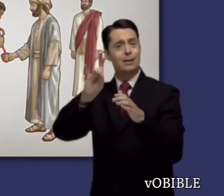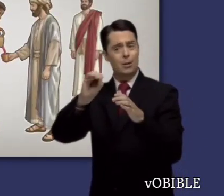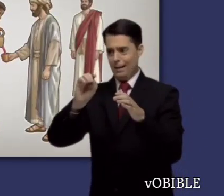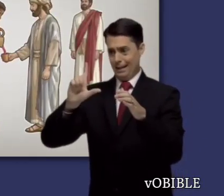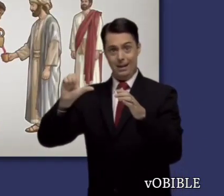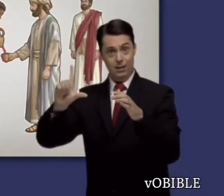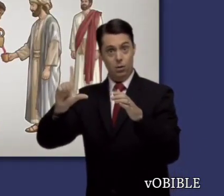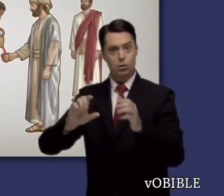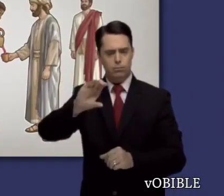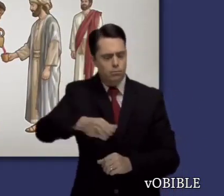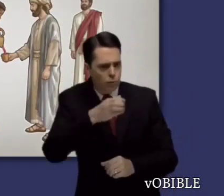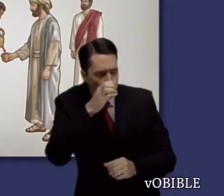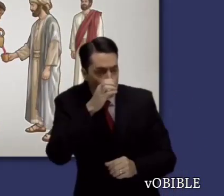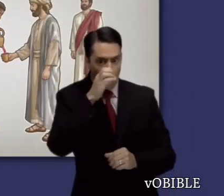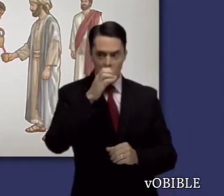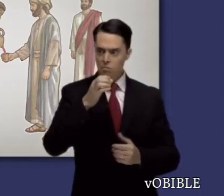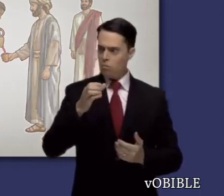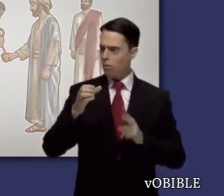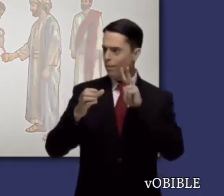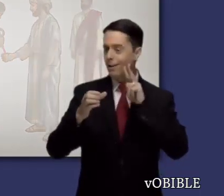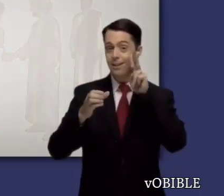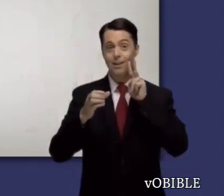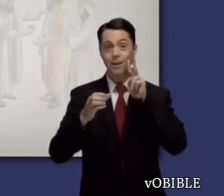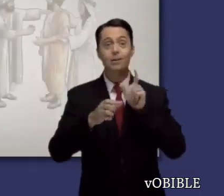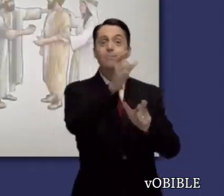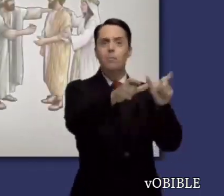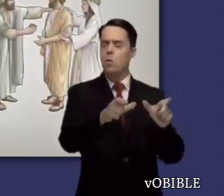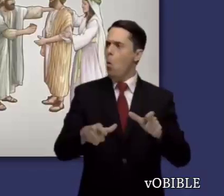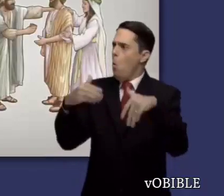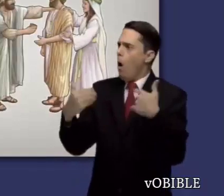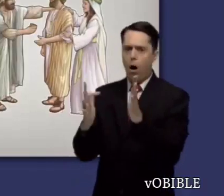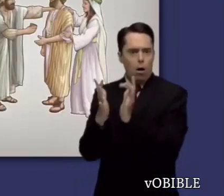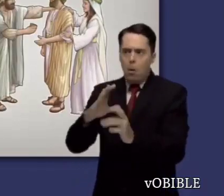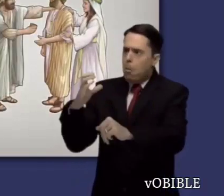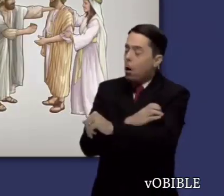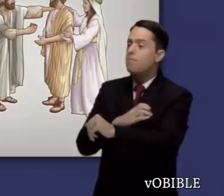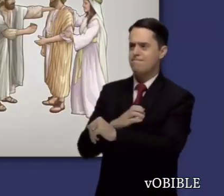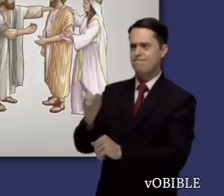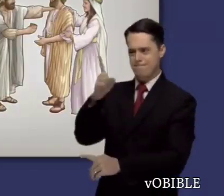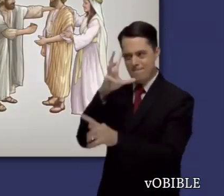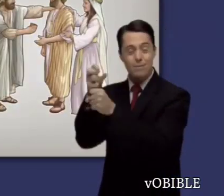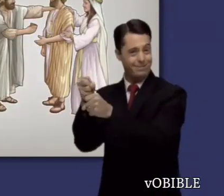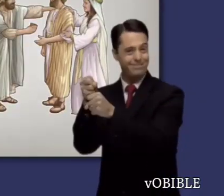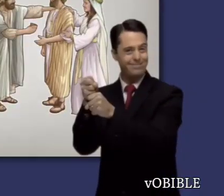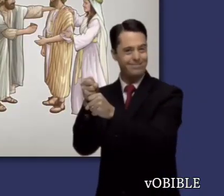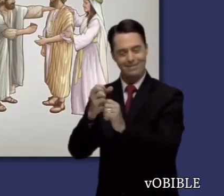100 galunes, en vino excelente. Este milagro fortaleció la fe de sus discípulos.